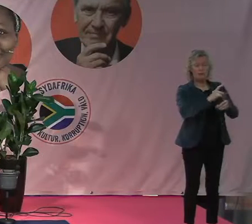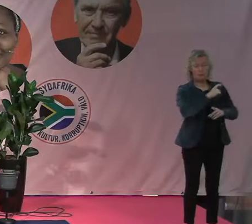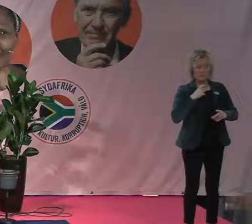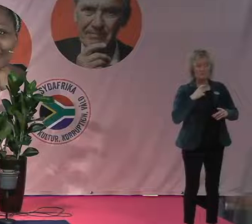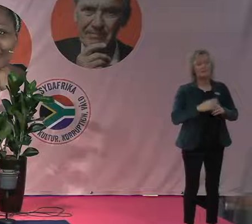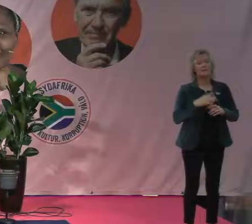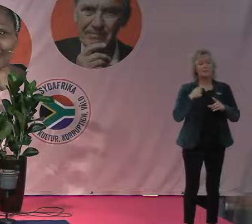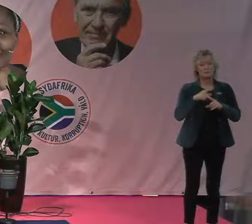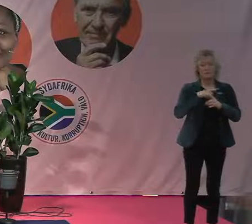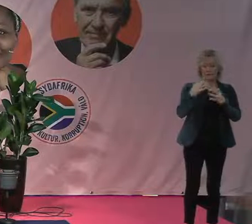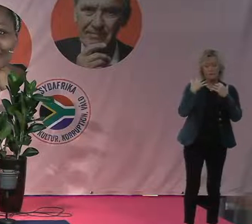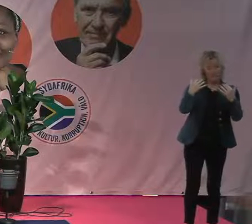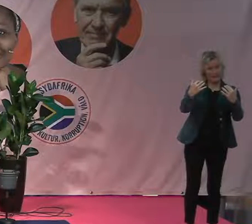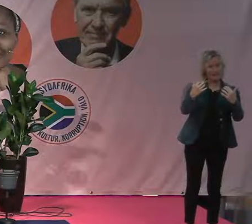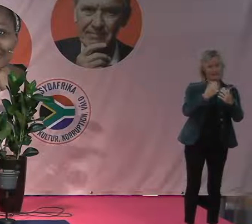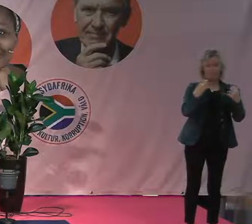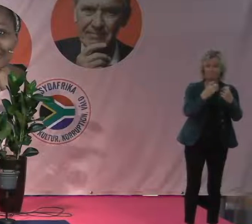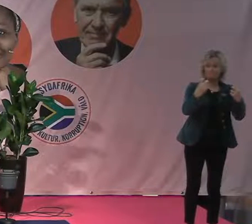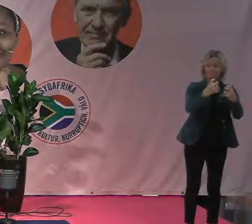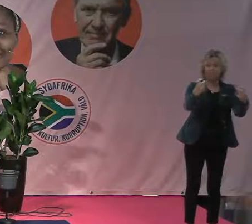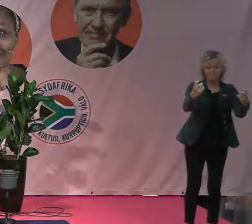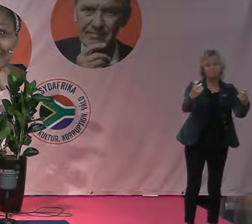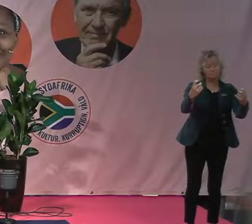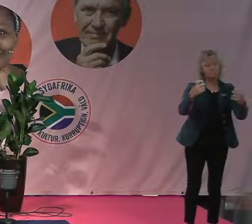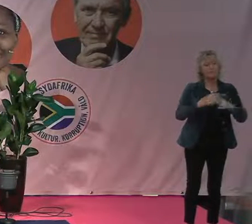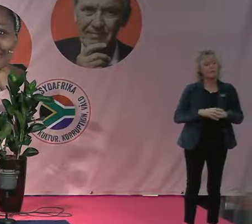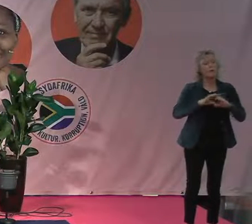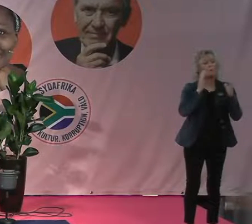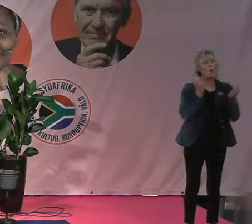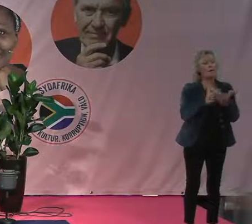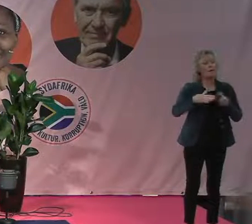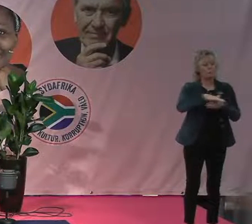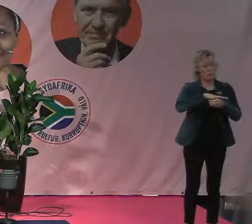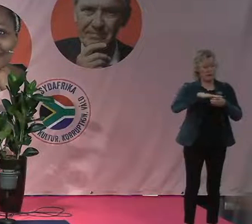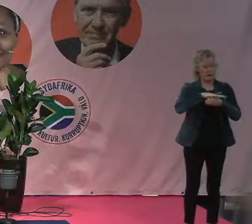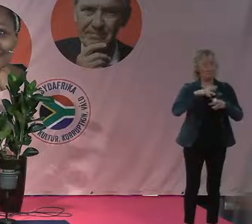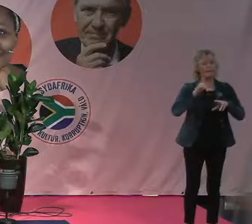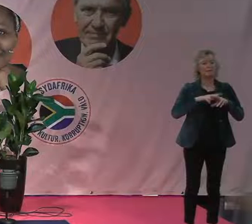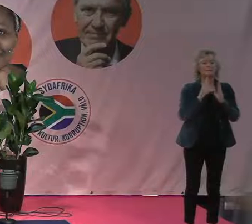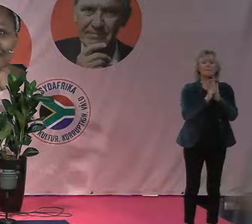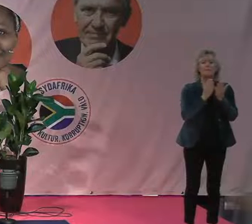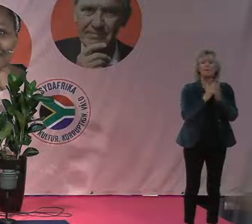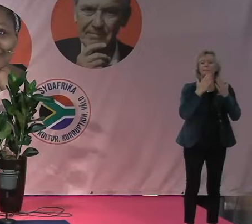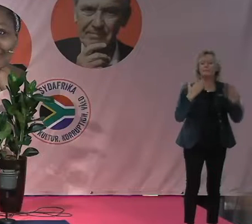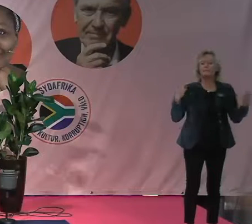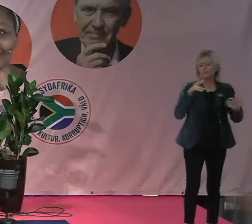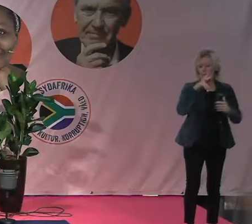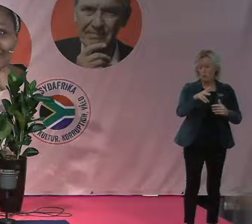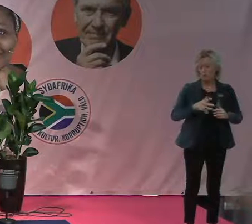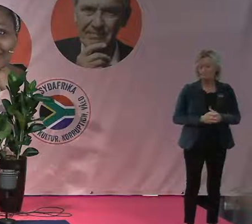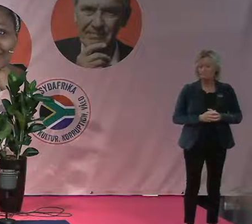vi också en publik med oss här på Globala torget på bokmässan i Göteborg. Globala torget är ju där